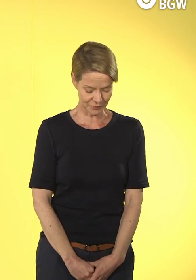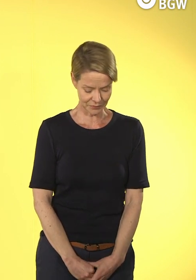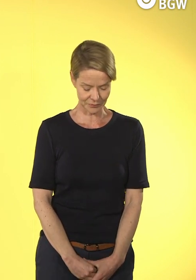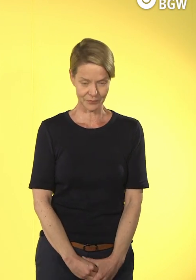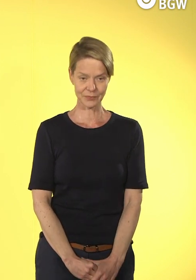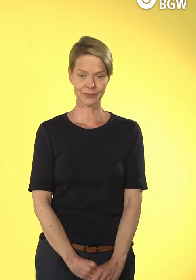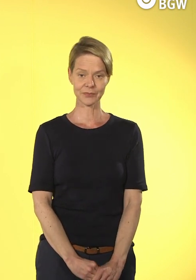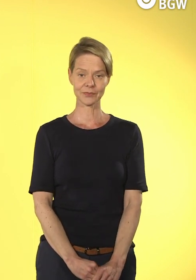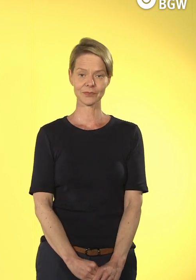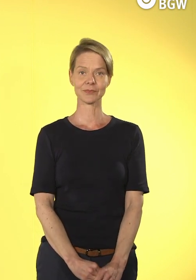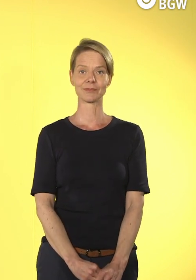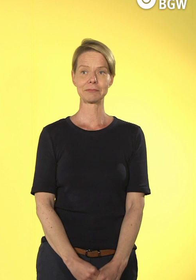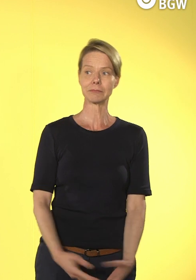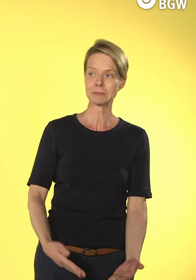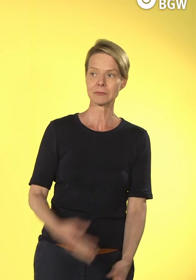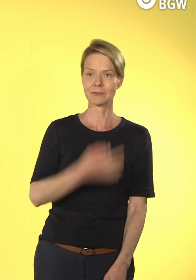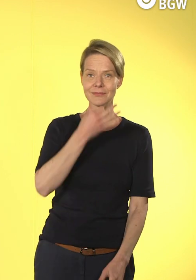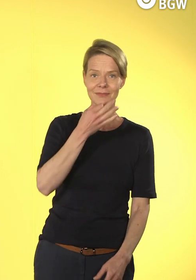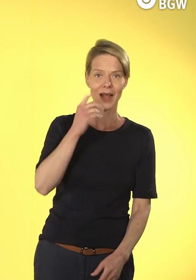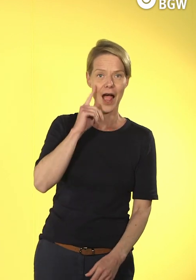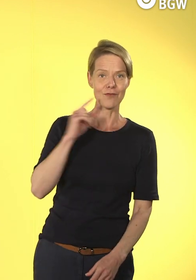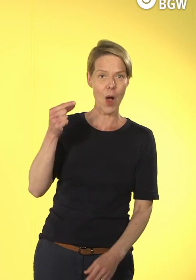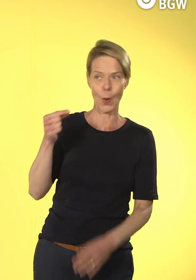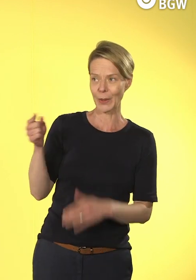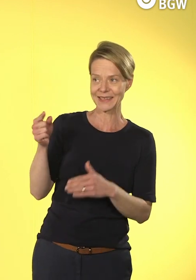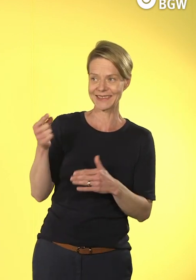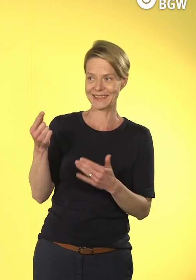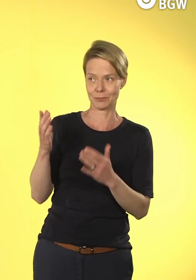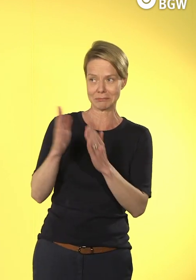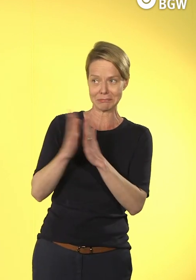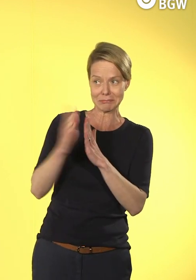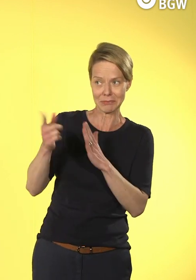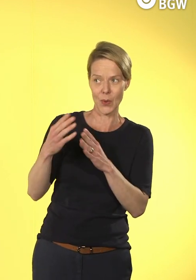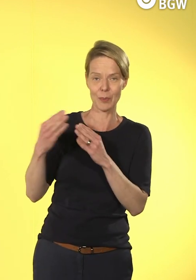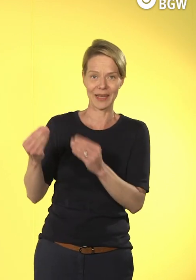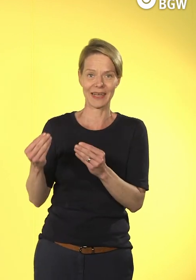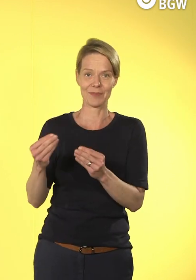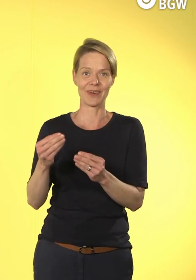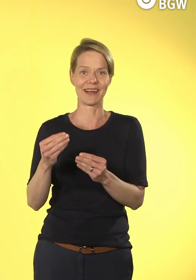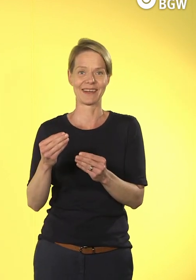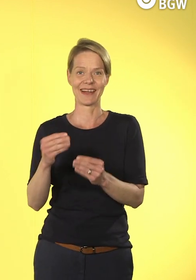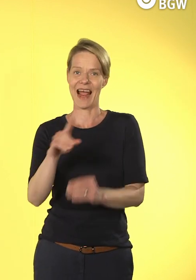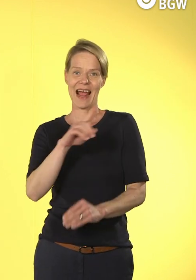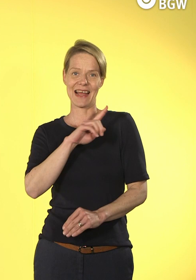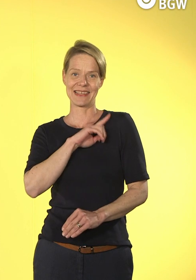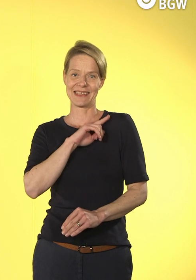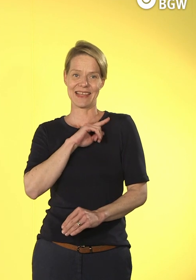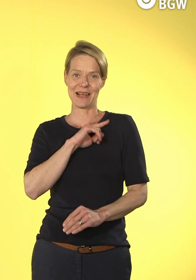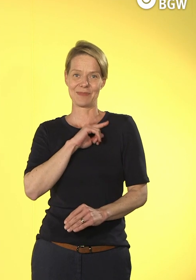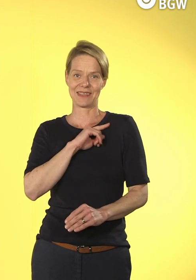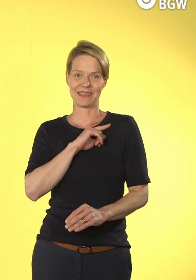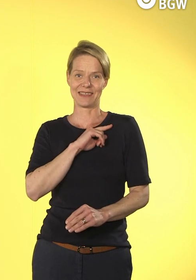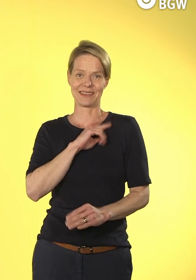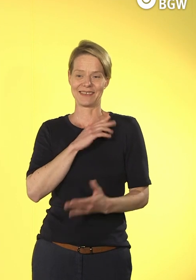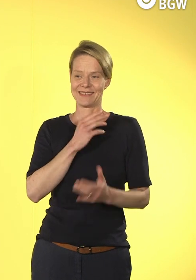Da müssen wir jetzt Frau Göritz bitten, also weil wir sind zwar zu sehen, aber wir können Sie leider nicht sehen.